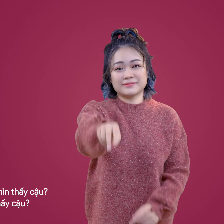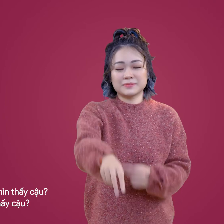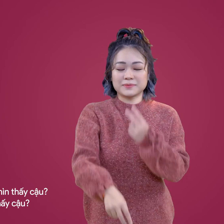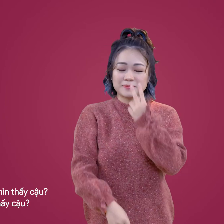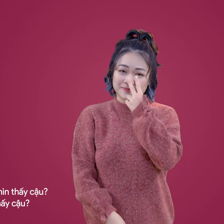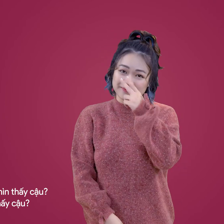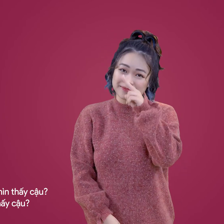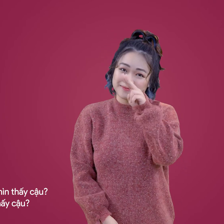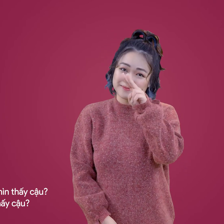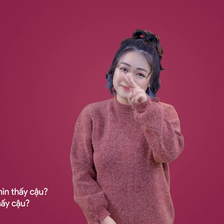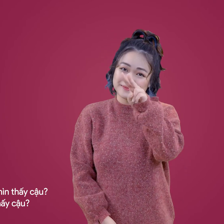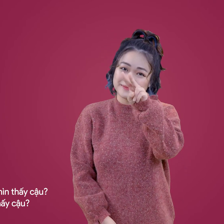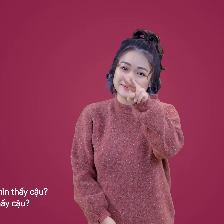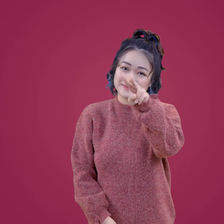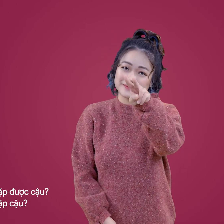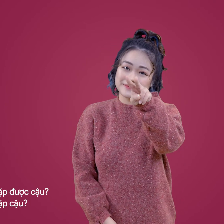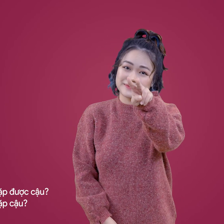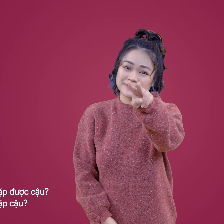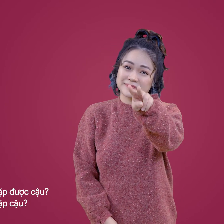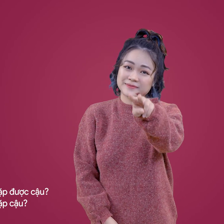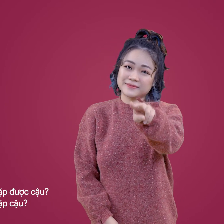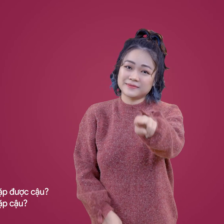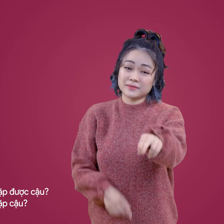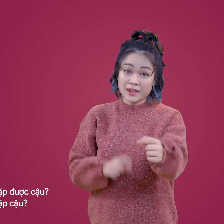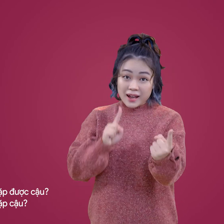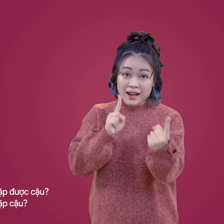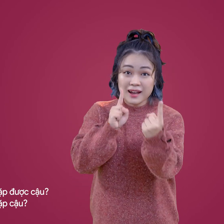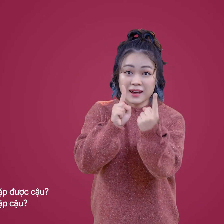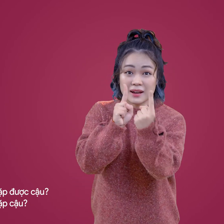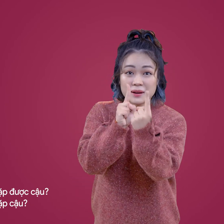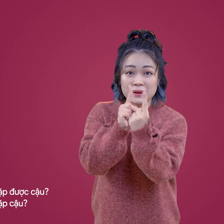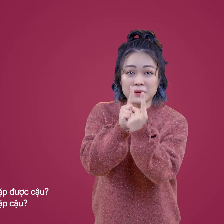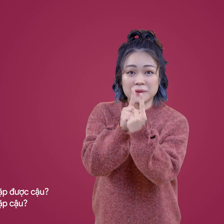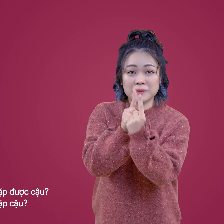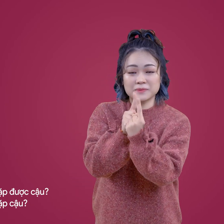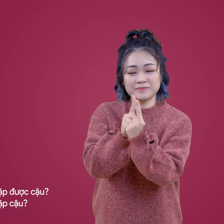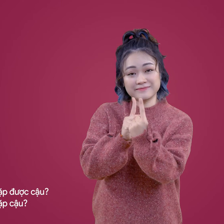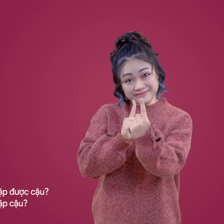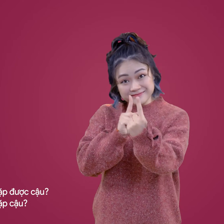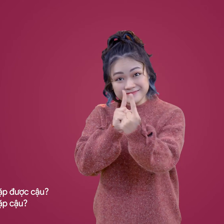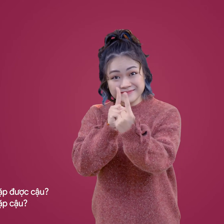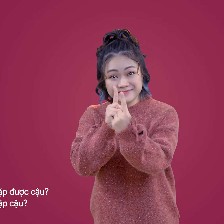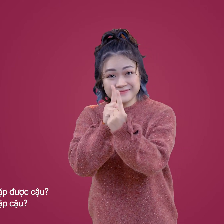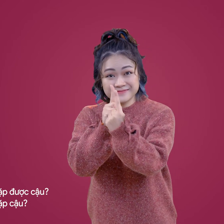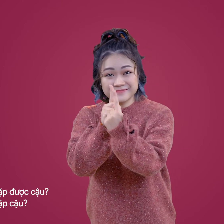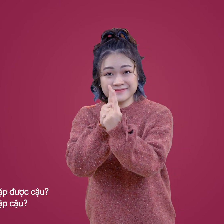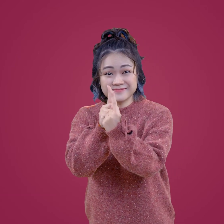보게 될까 널 보게 만나게 될까 만나게 될까